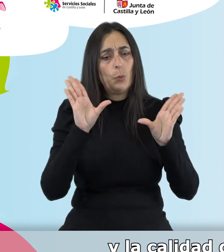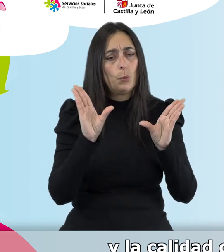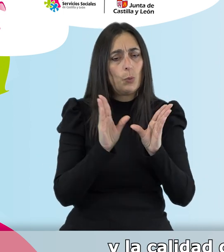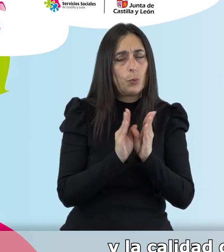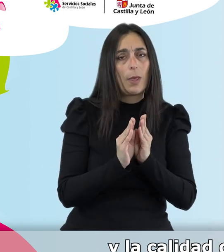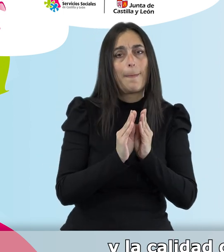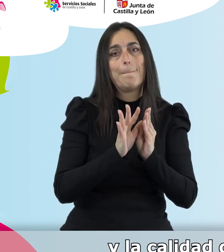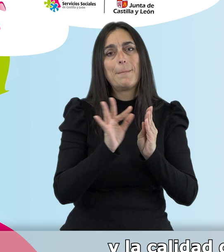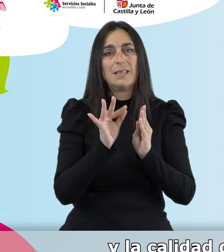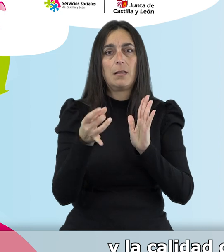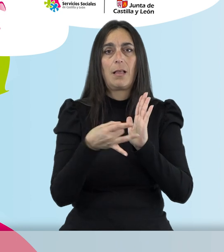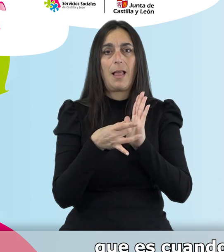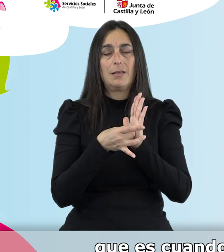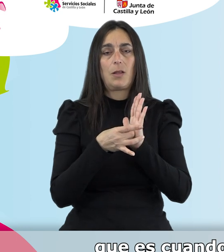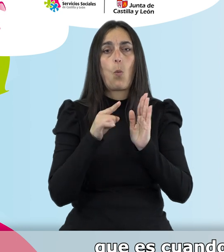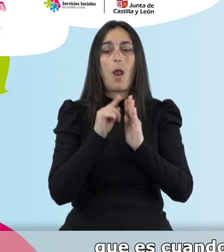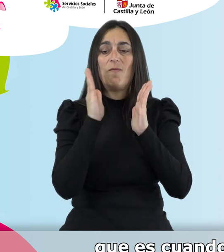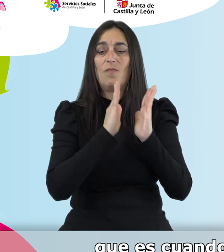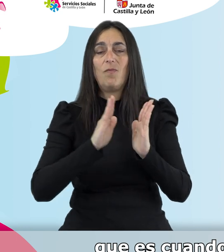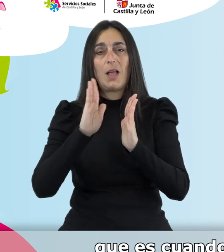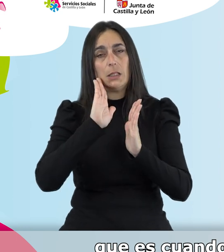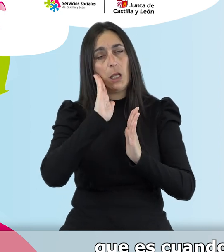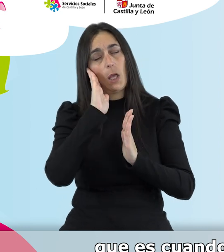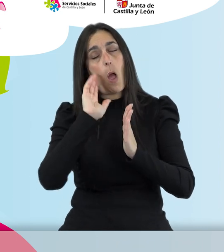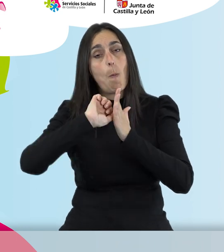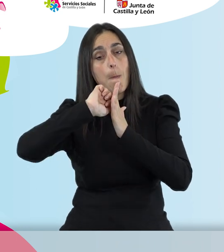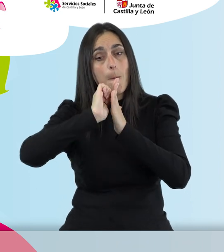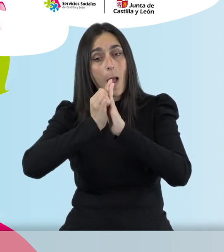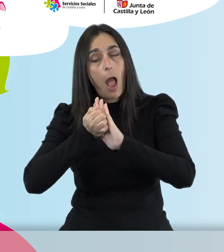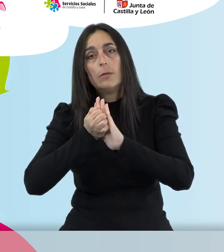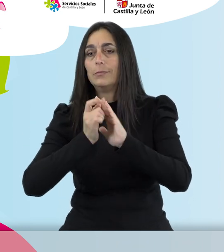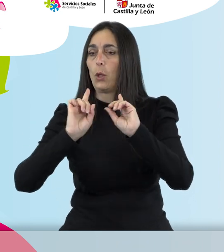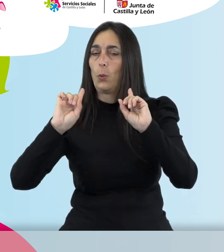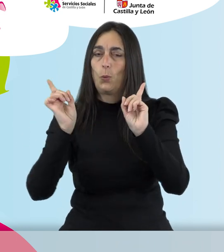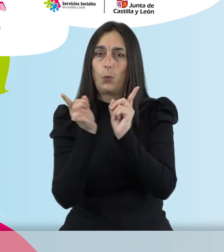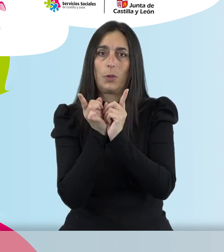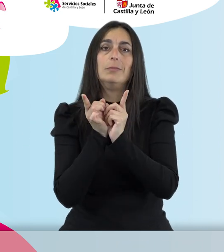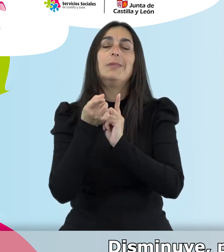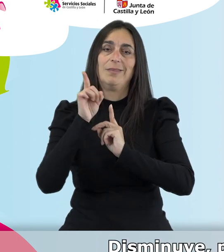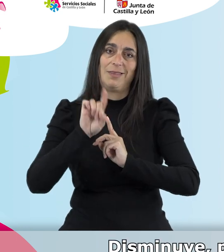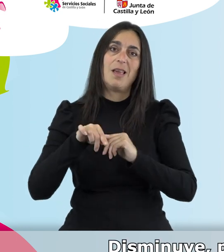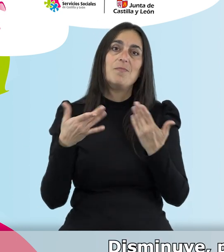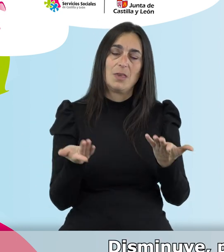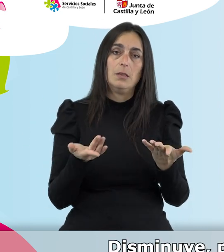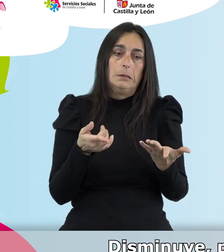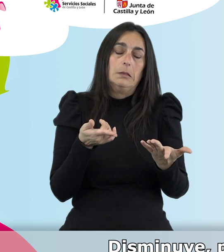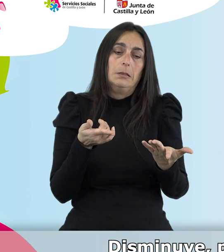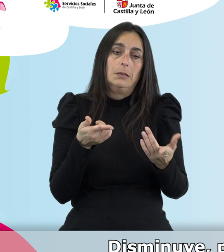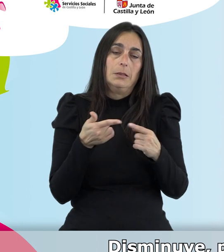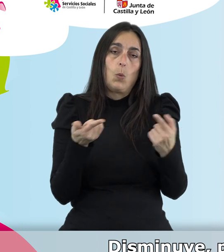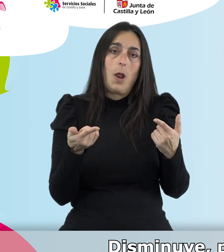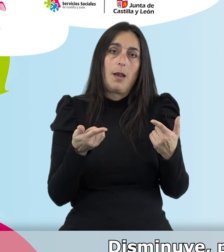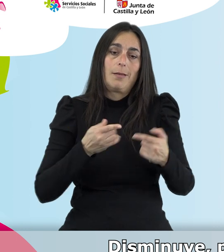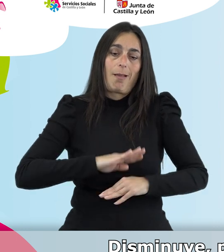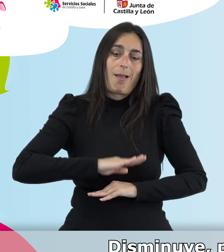sueño, y sobre todo la fase REM, que es cuando entramos en sueño profundo, también está disminuida. Disminuye, por tanto, su